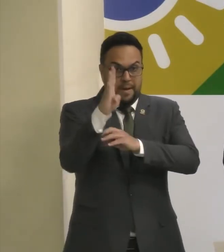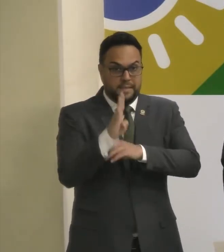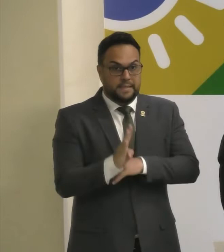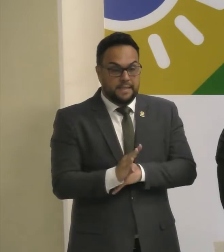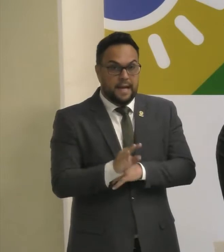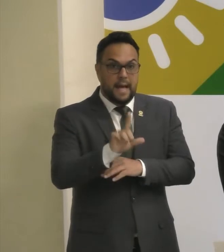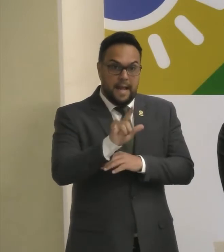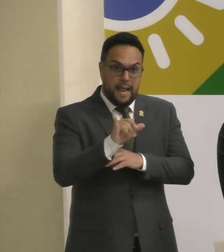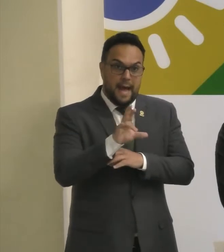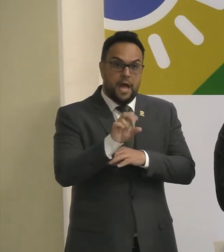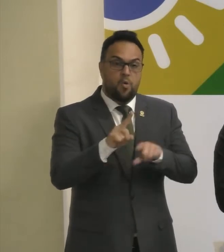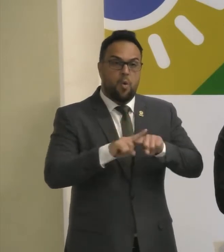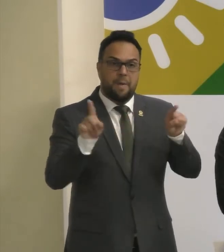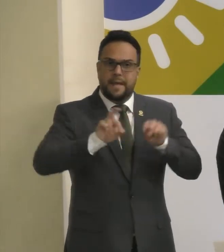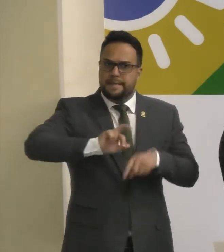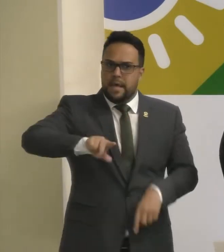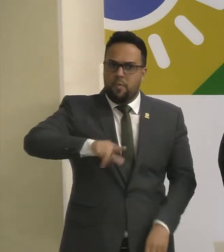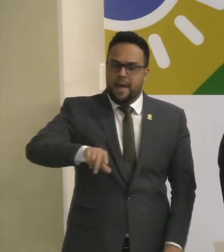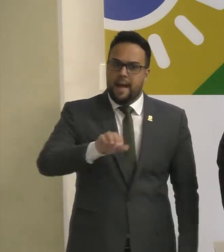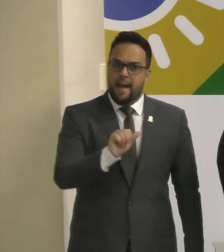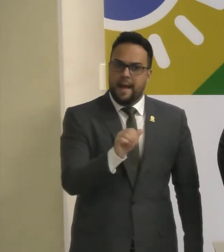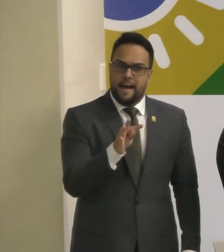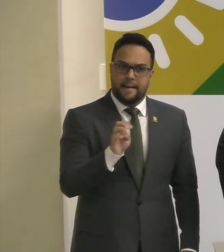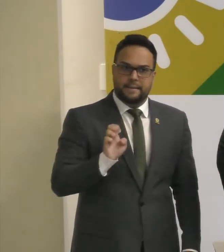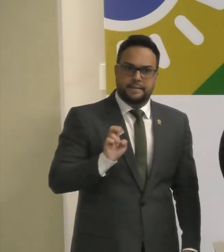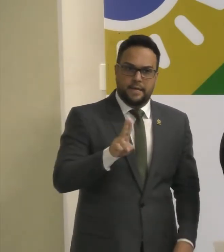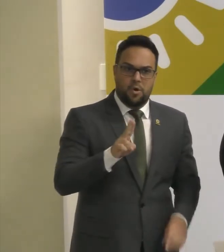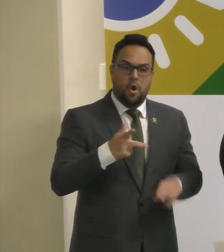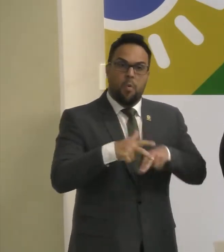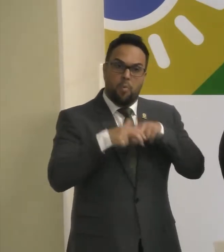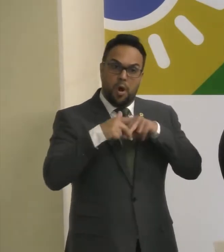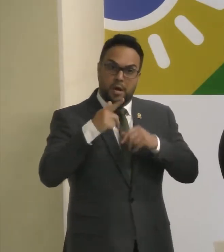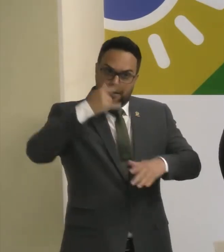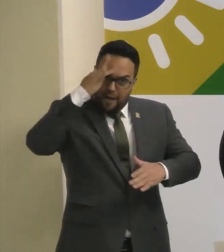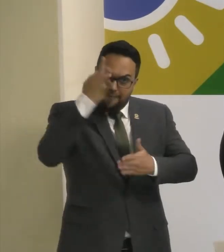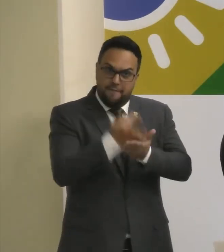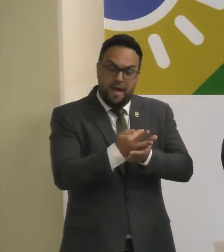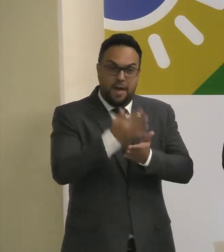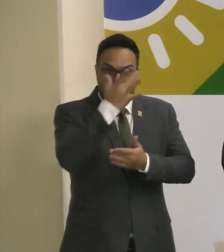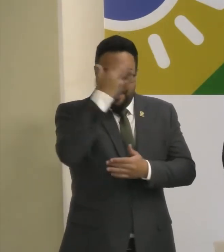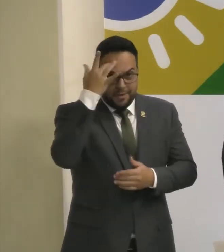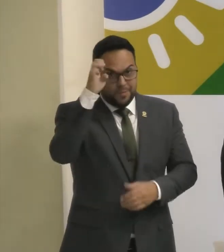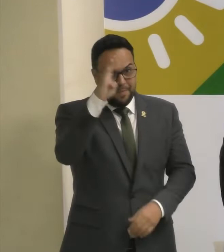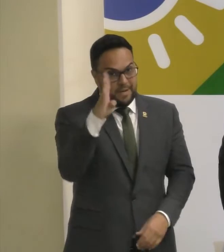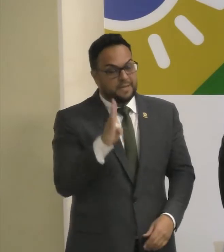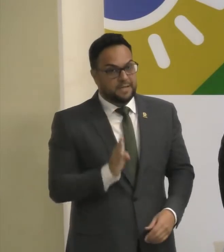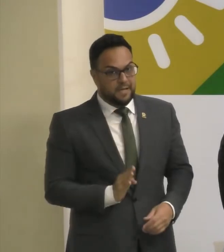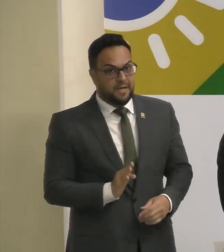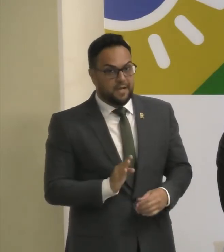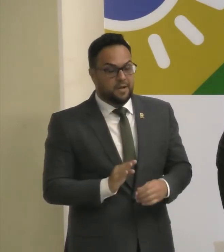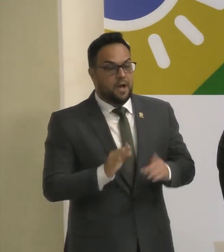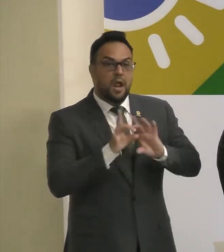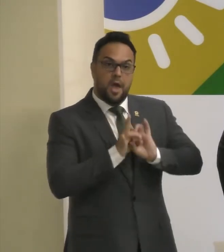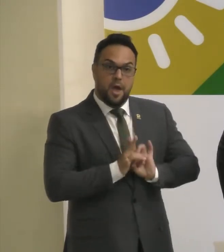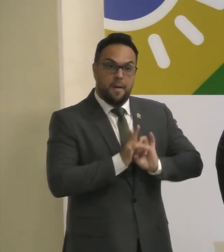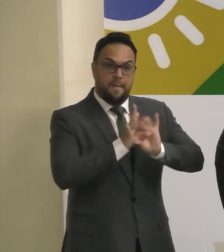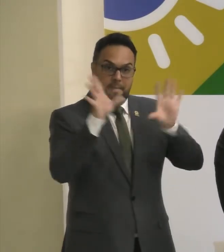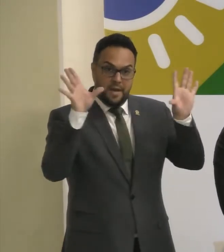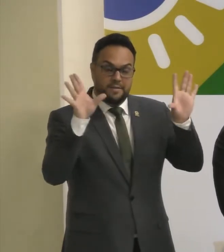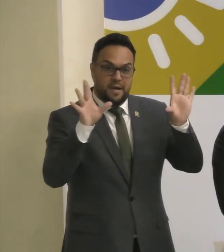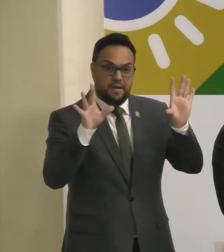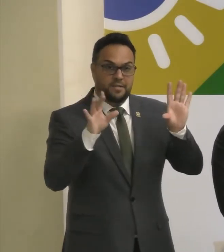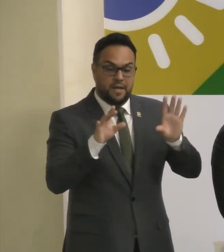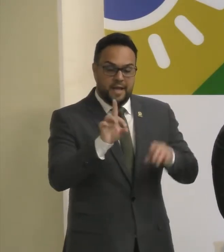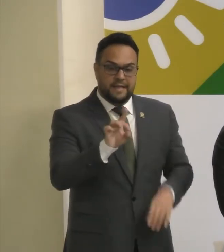ateu, e nossas principais conquistas se deram pela fé que motivou o coração dos nossos brasileiros e brasileiras, como a liberdade, a nossa